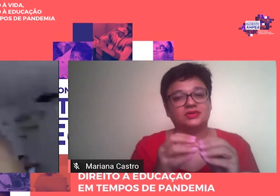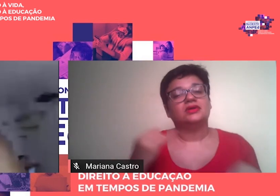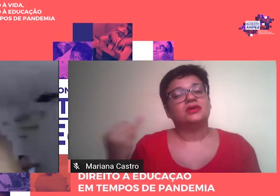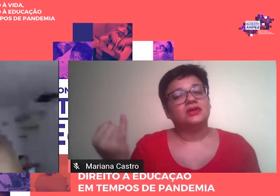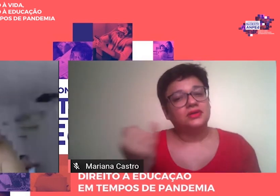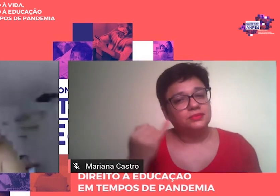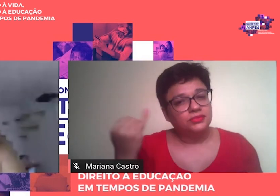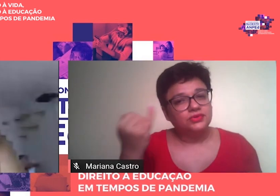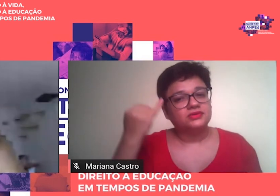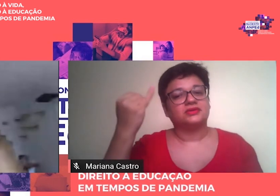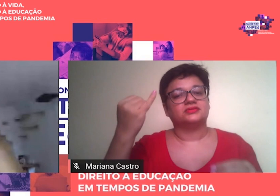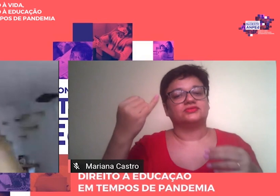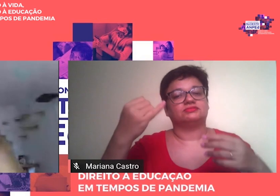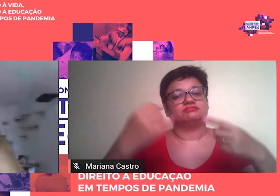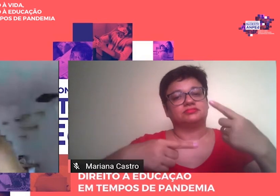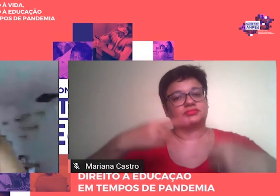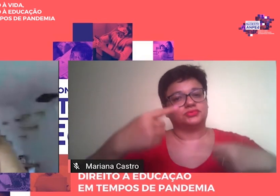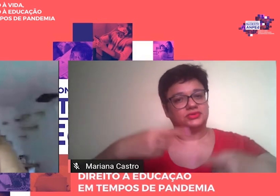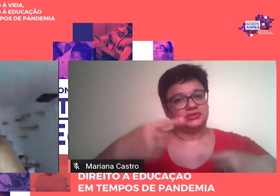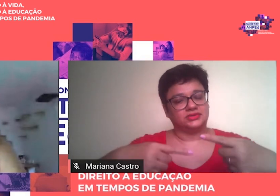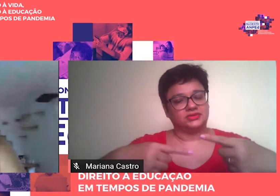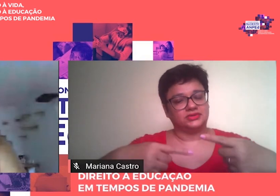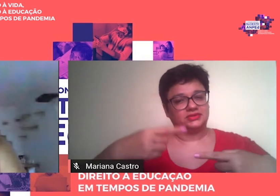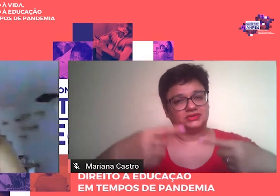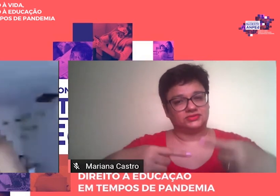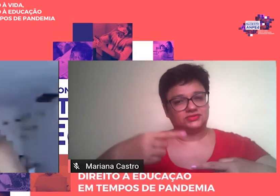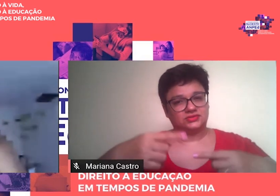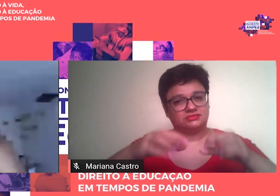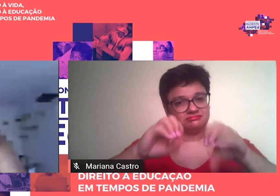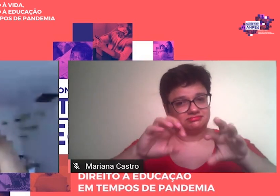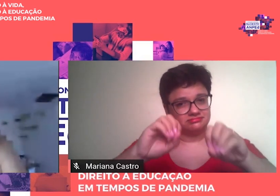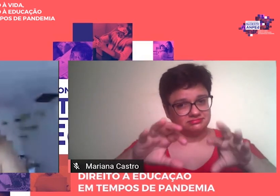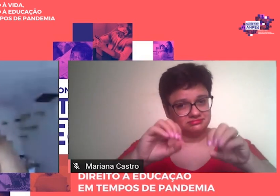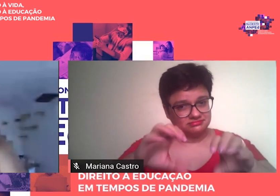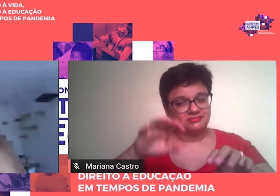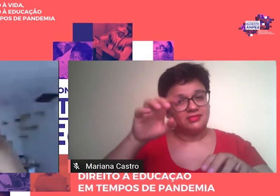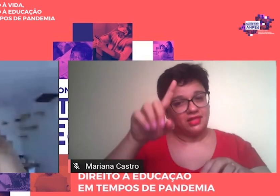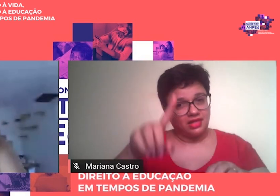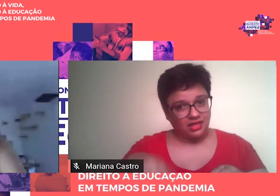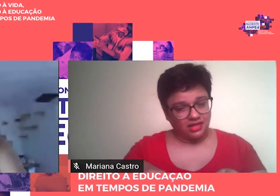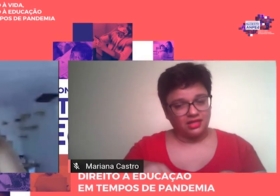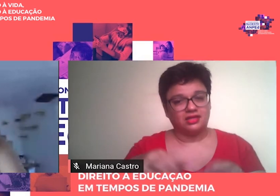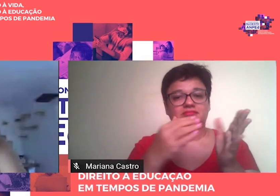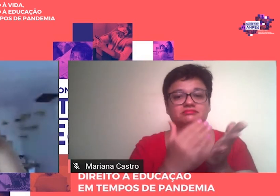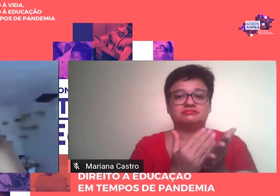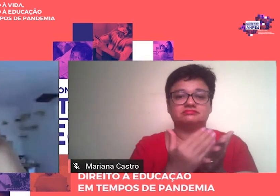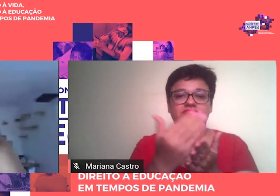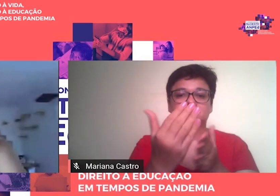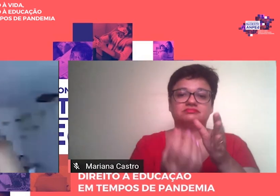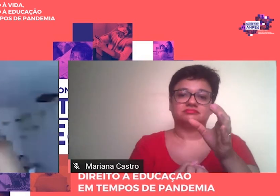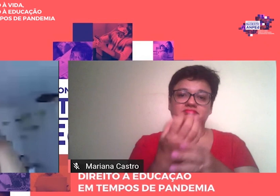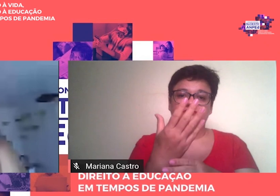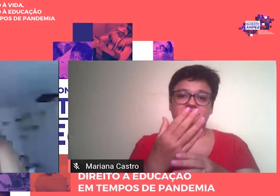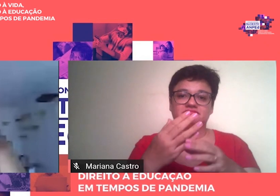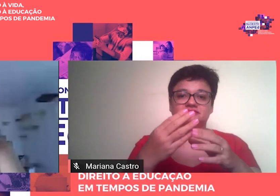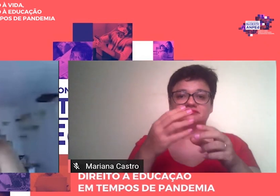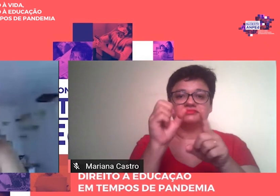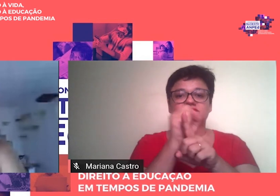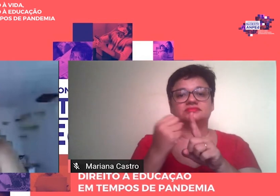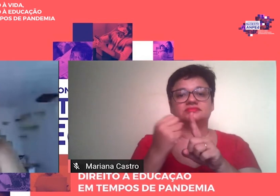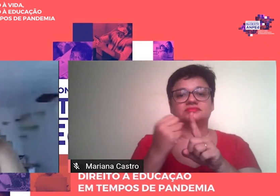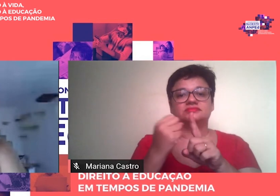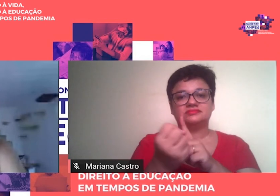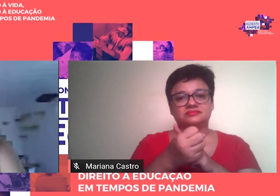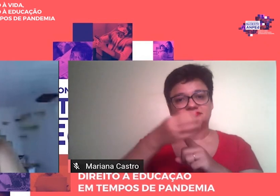política da educação reside na sua função de socialização do conhecimento. A obra Escola e